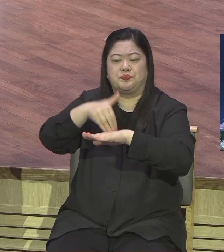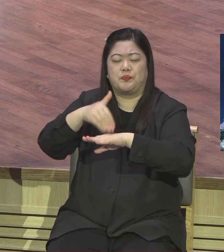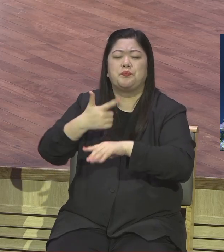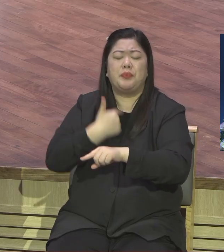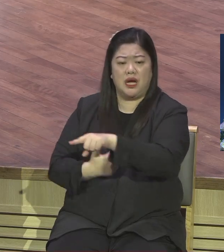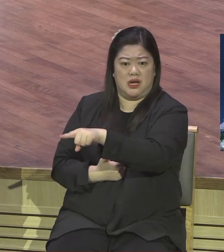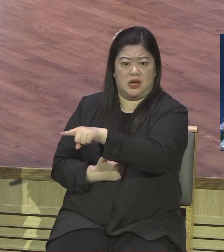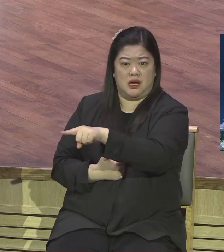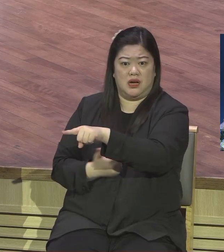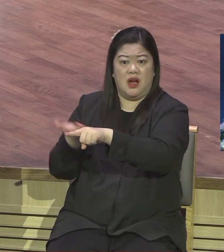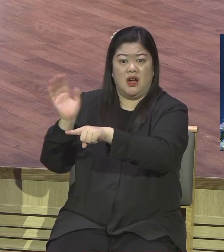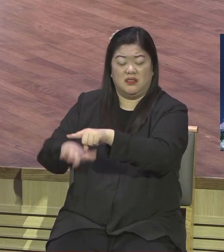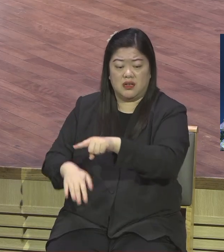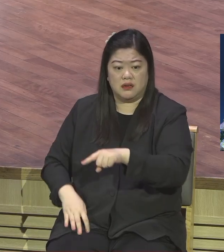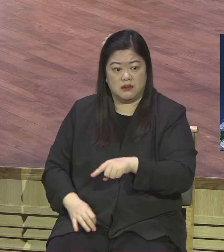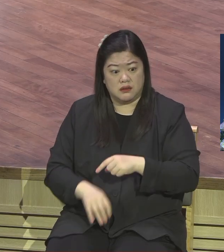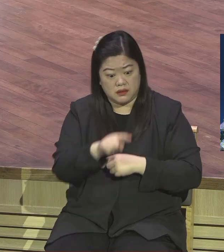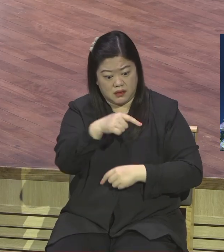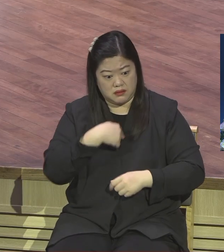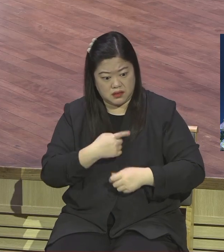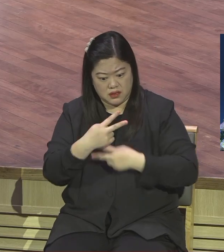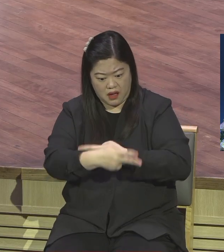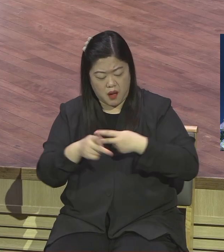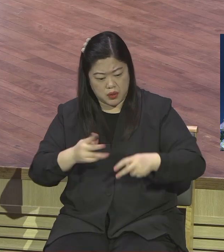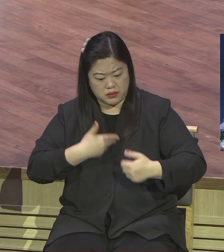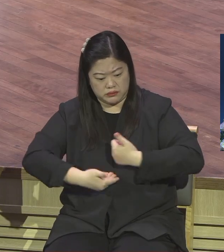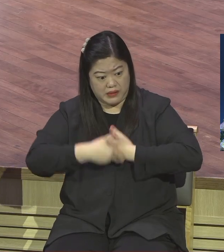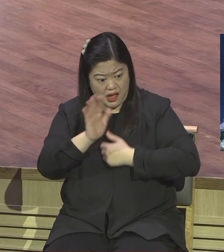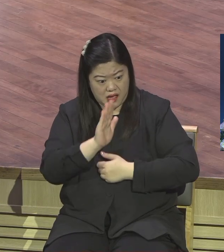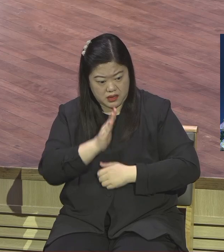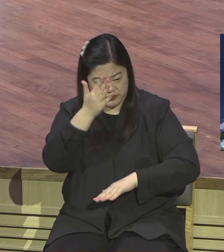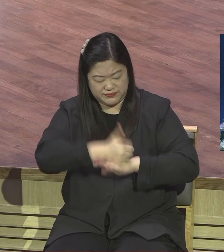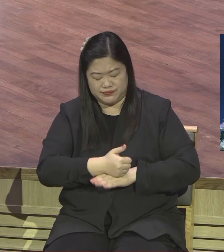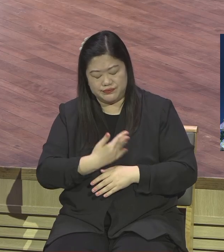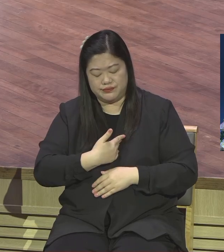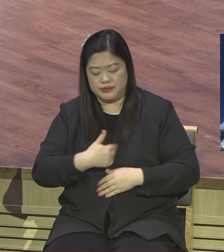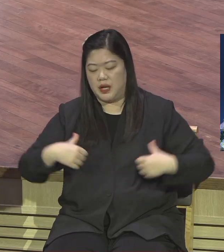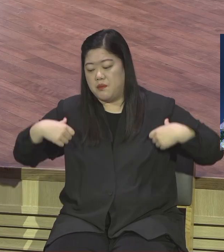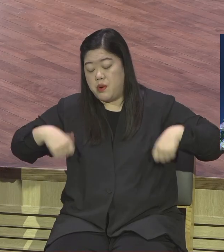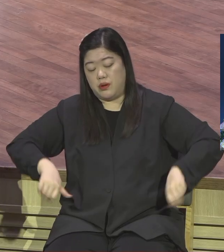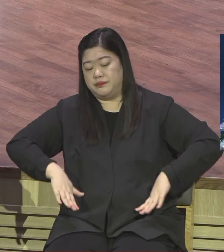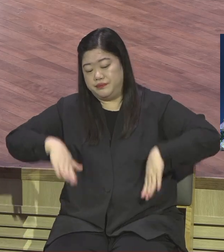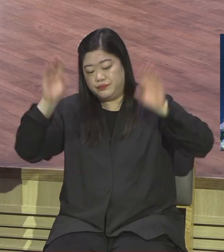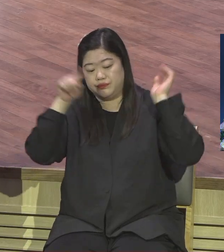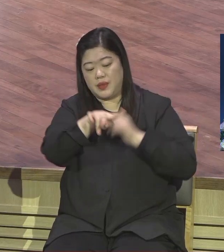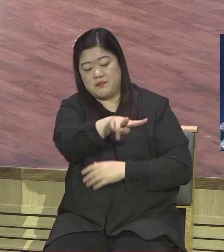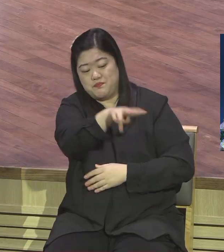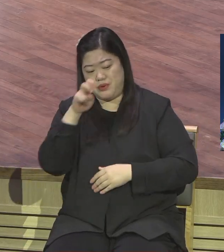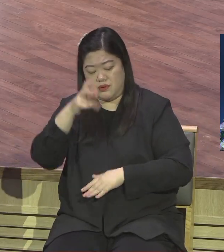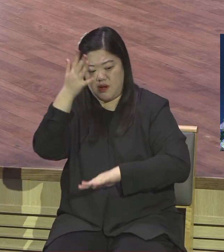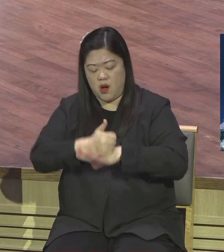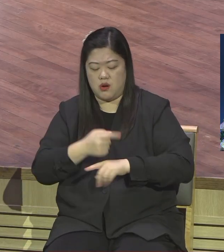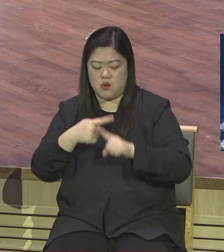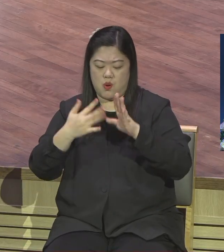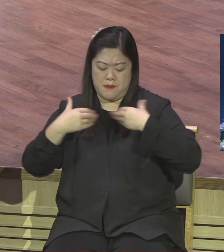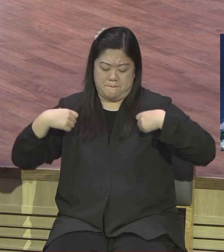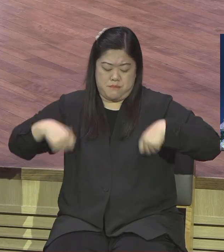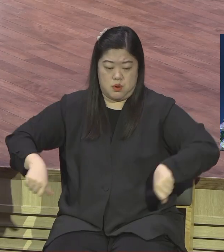이 달아 안 된다 내가 답이 안 나온 거예요 그 사람은 답보단 말 아니에요 답이 안 나오면 문제 왔을 때